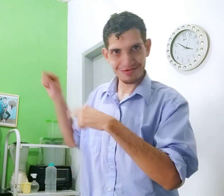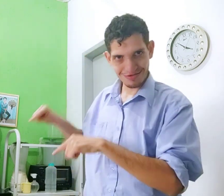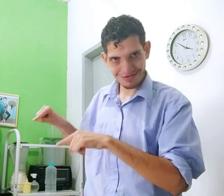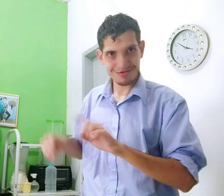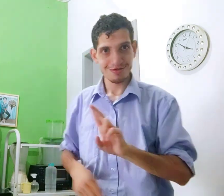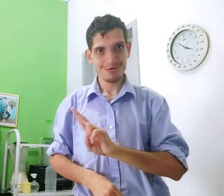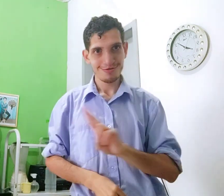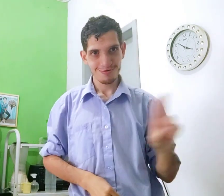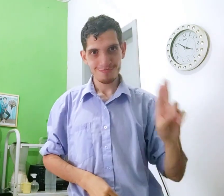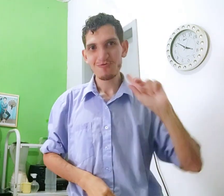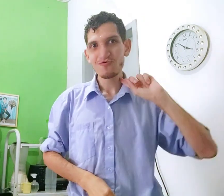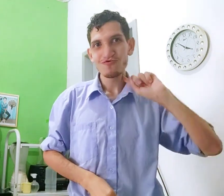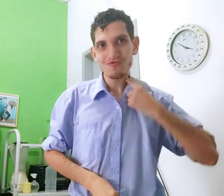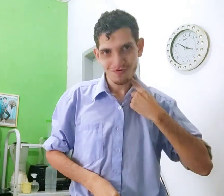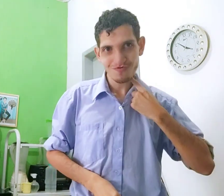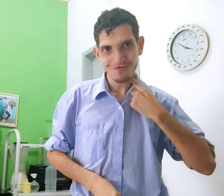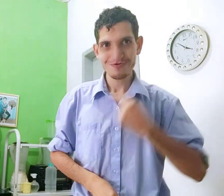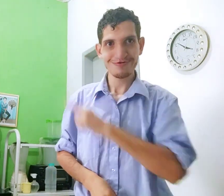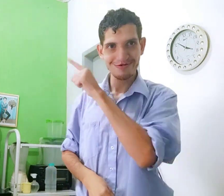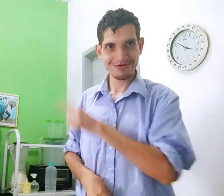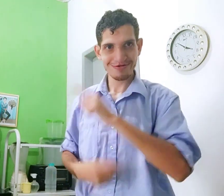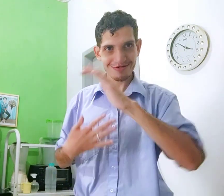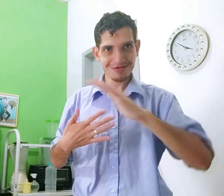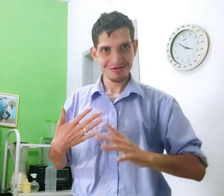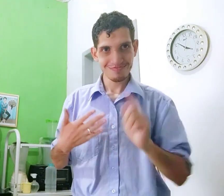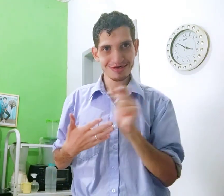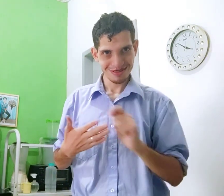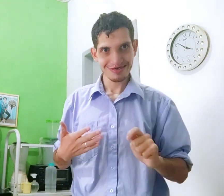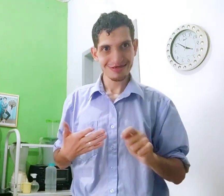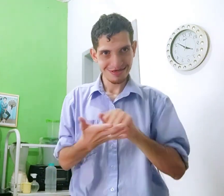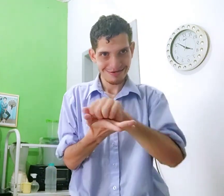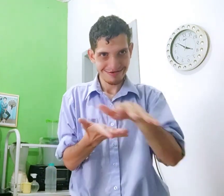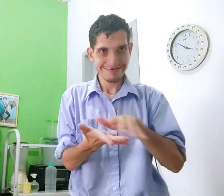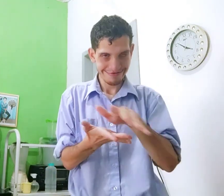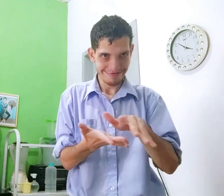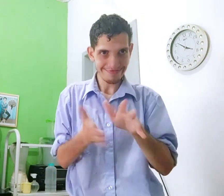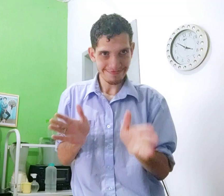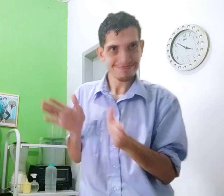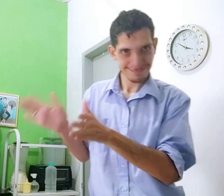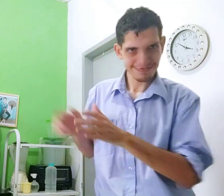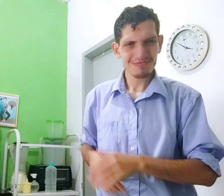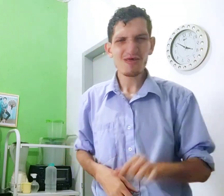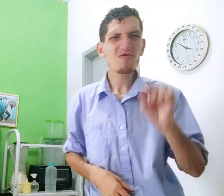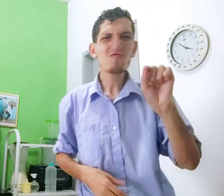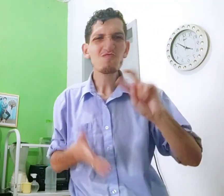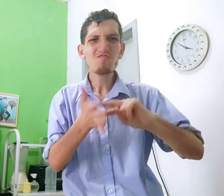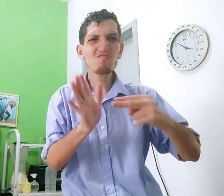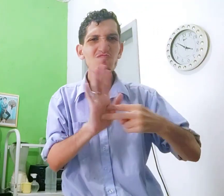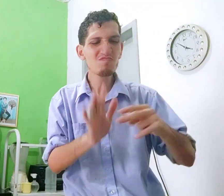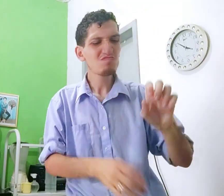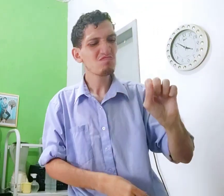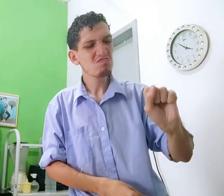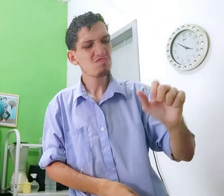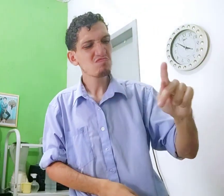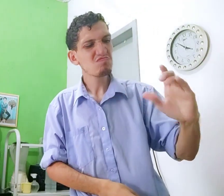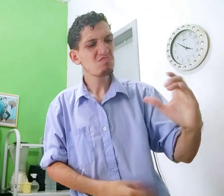e nome sujo, é isso, tudo é livros inscritos, inscritos mais, mas o que